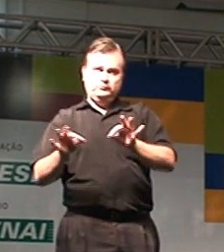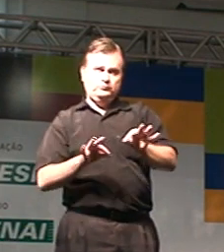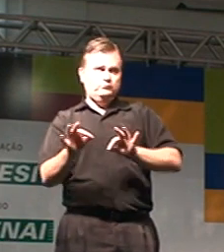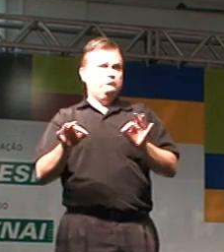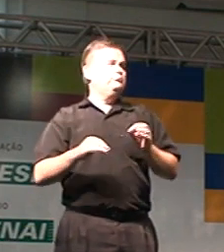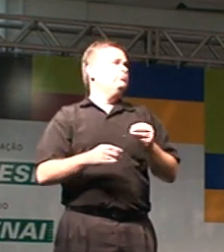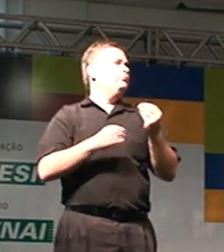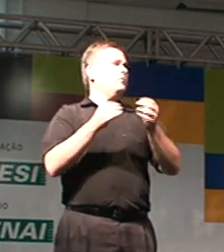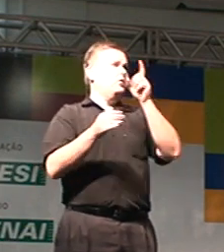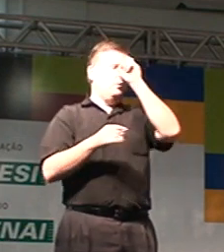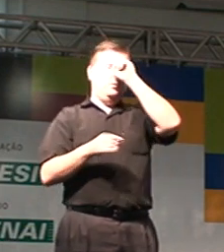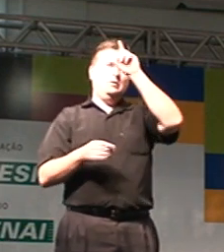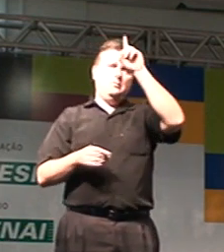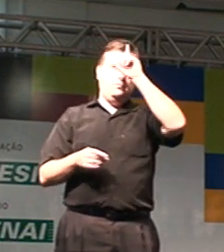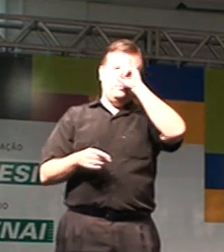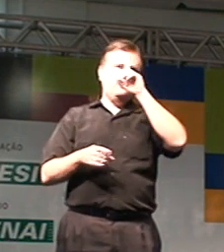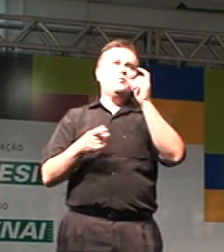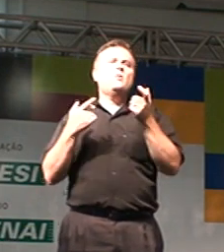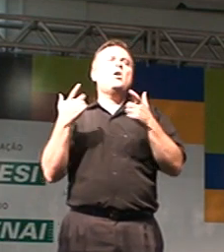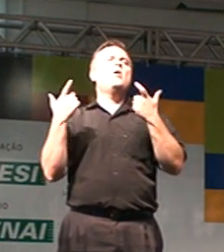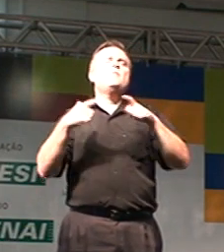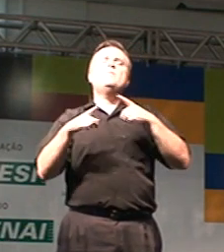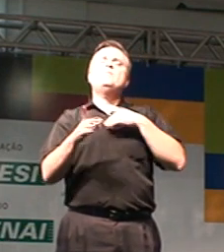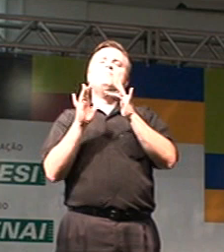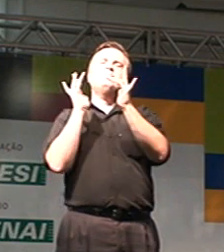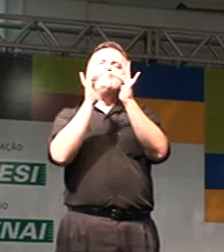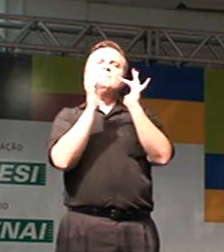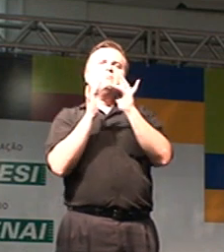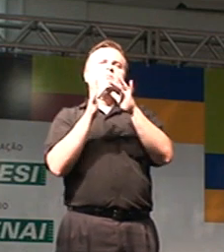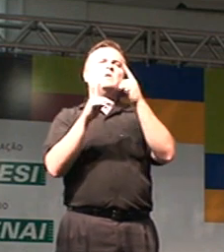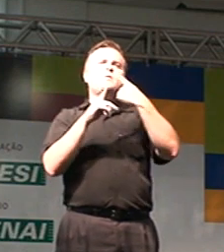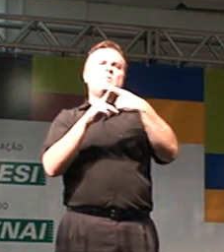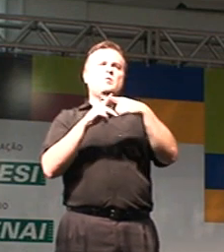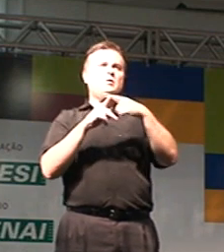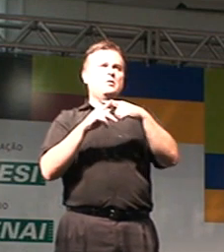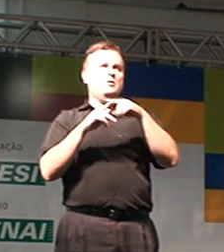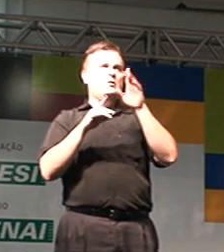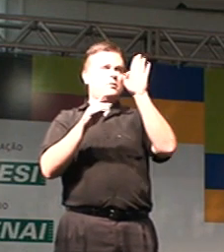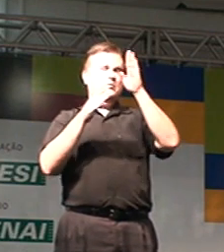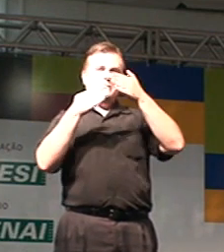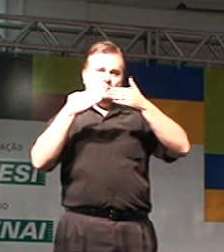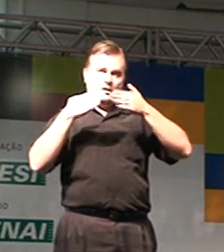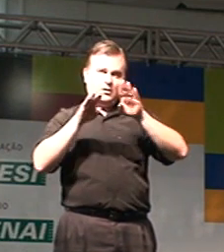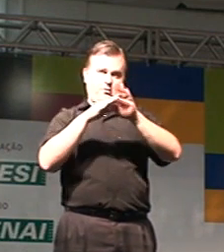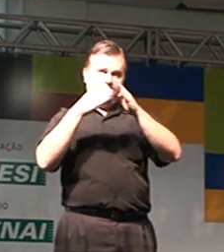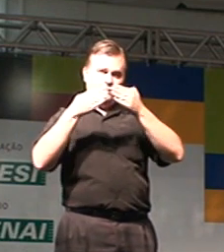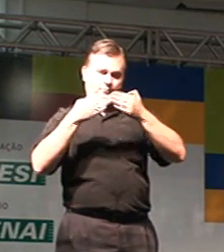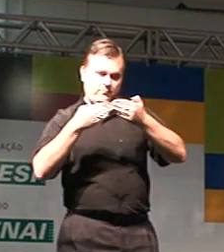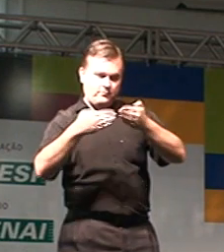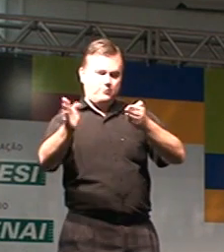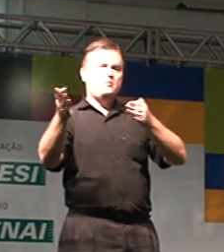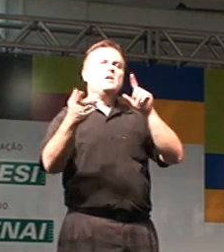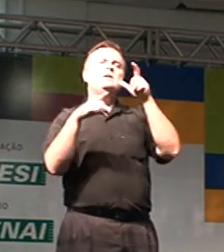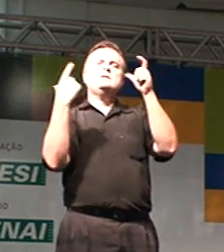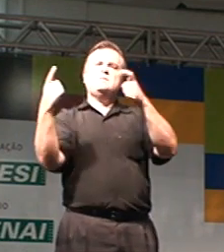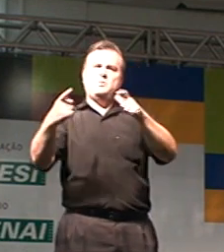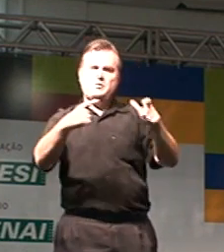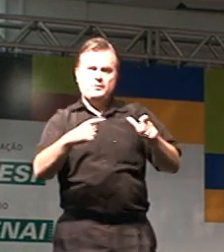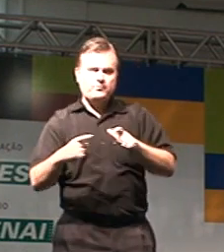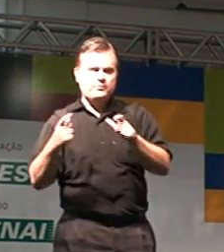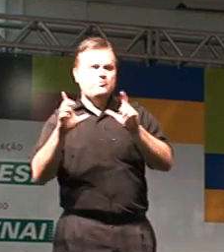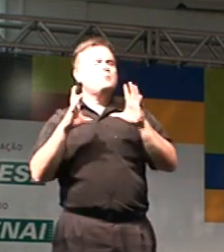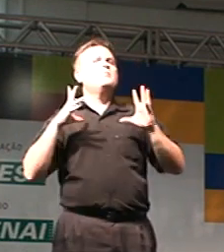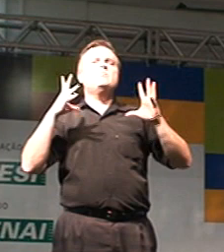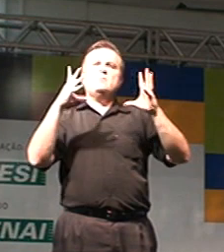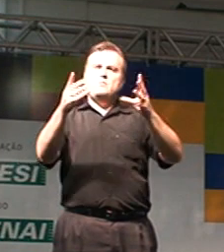clínica, de hospitais, onde comecei a ter contato com o que a porta vai ir para lá para fora, o que tem que ter espaço, que tem que